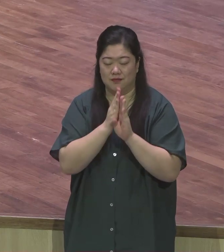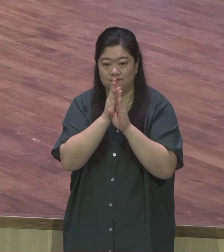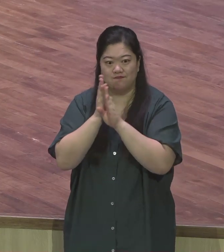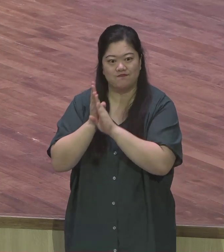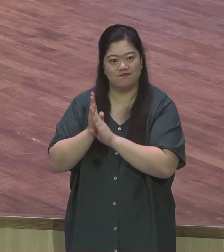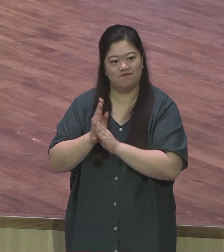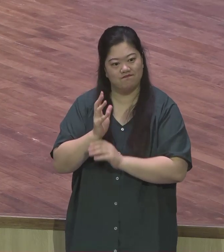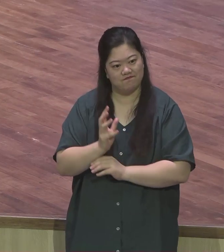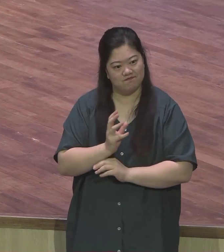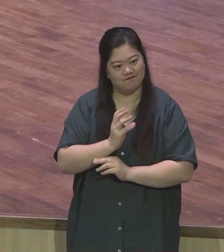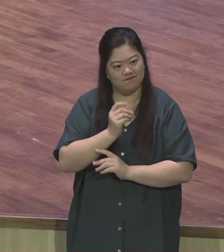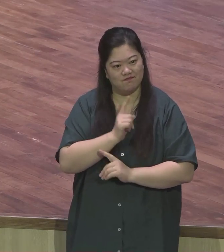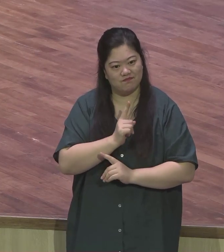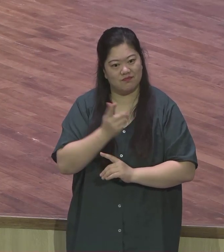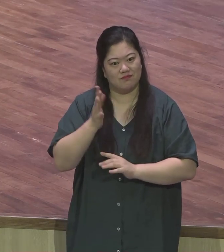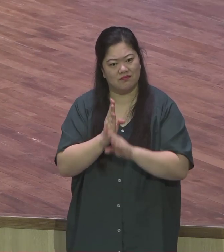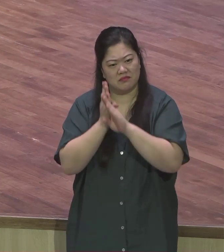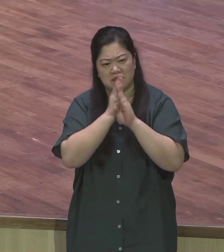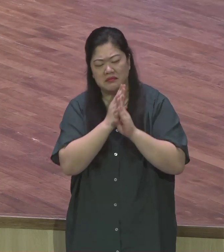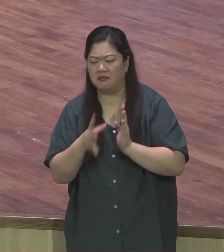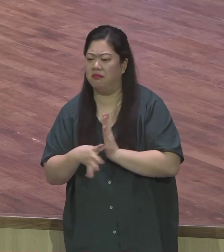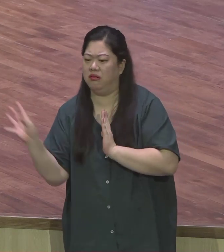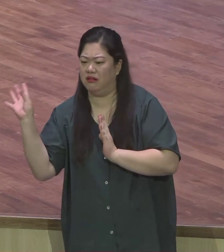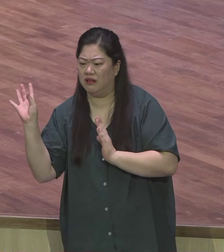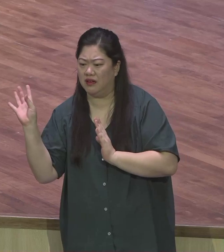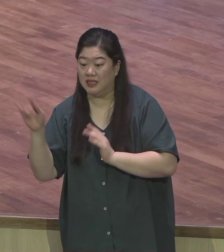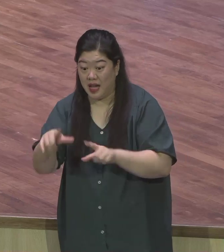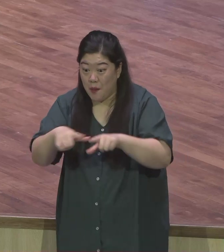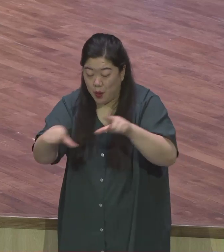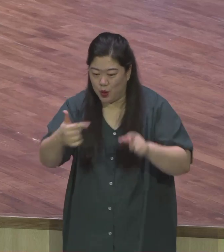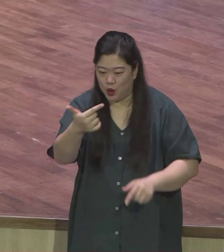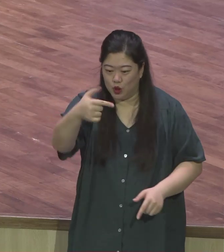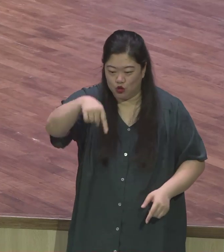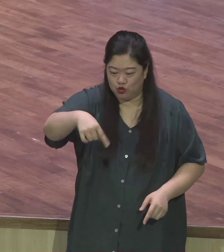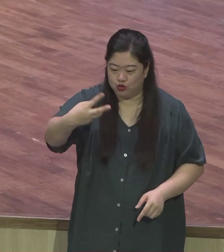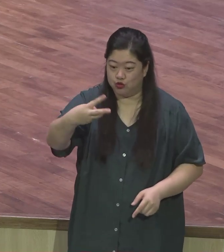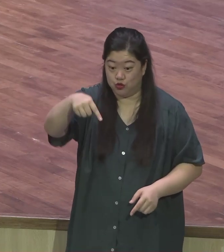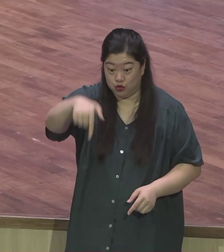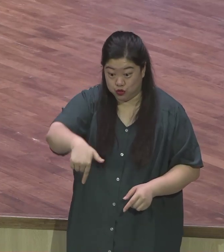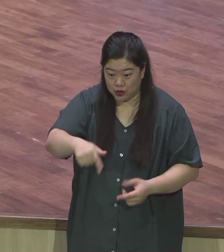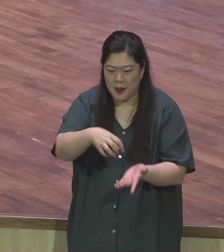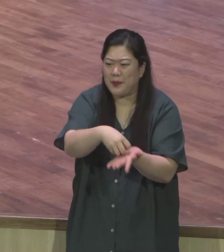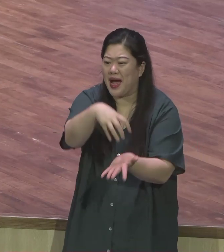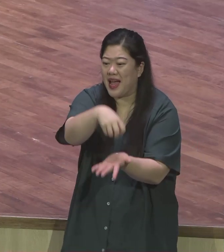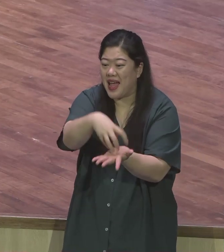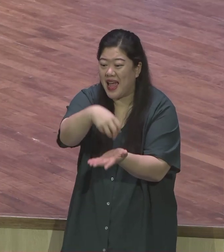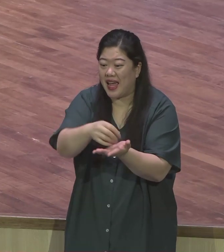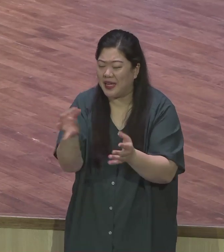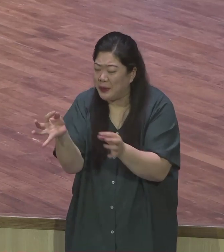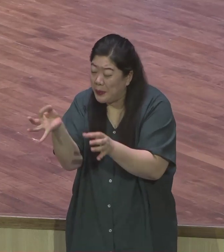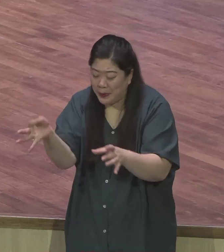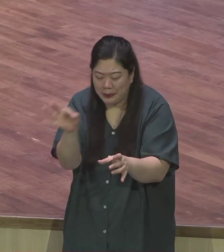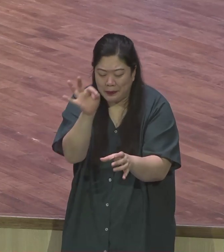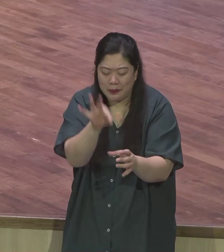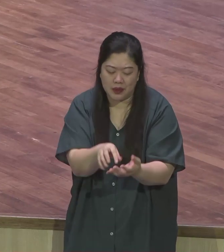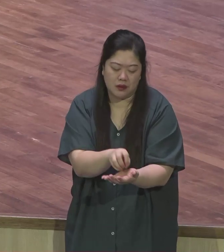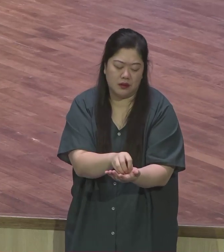아시다시피 밀가루 반죽을 발효시키는 효소입니다 천국 비유에 있어서 누룩은 굉장히 좋은 의미로 쓰여지고 있지만 오늘